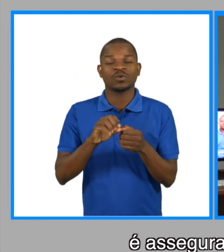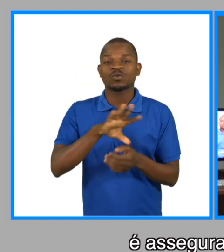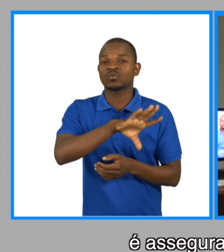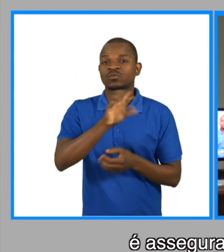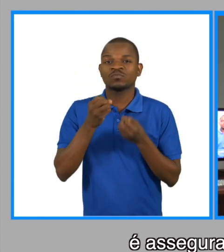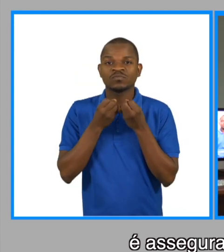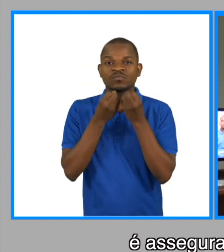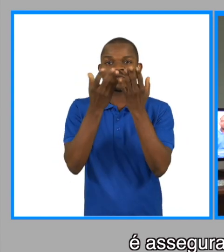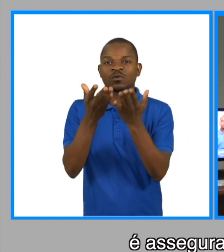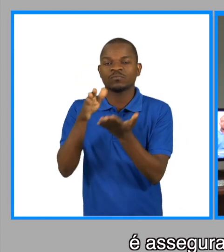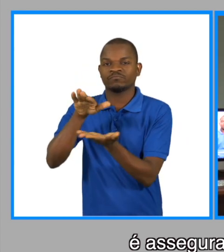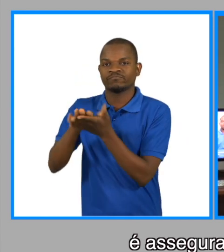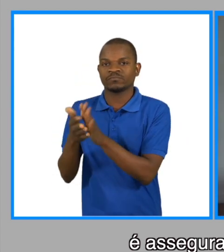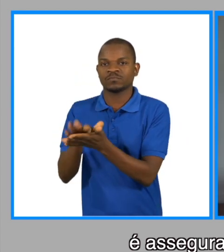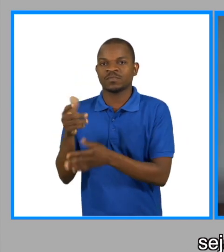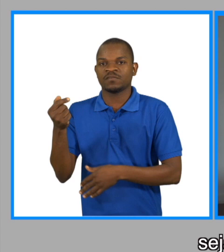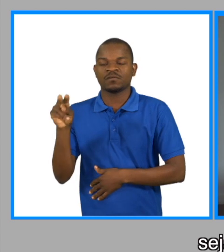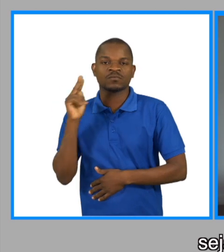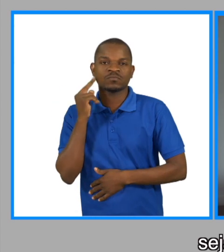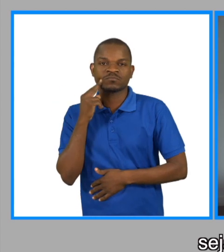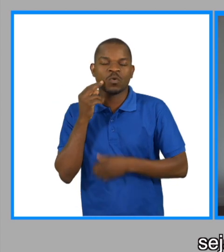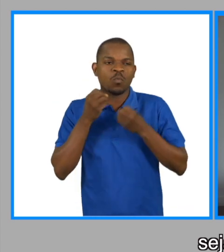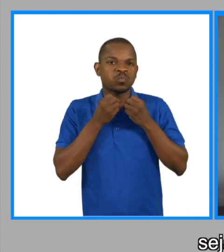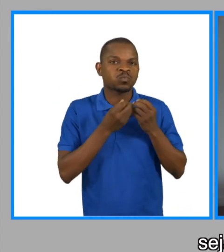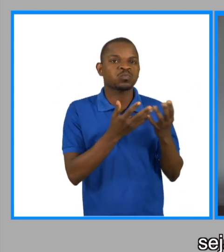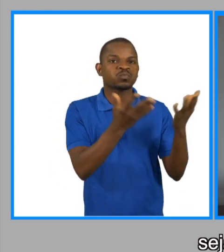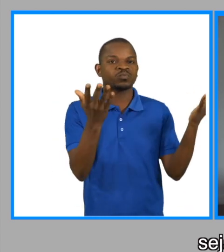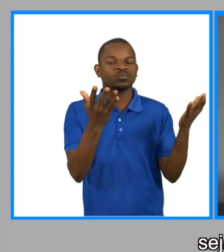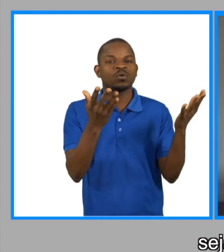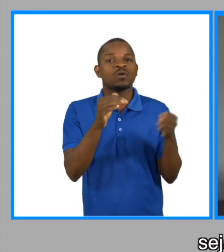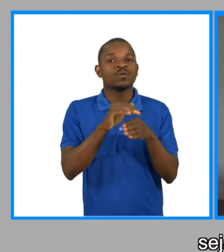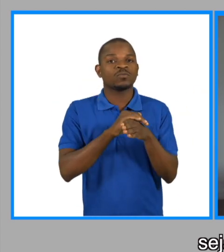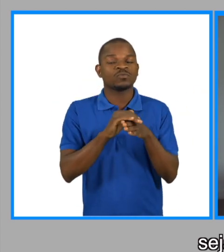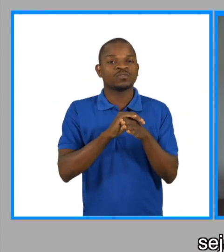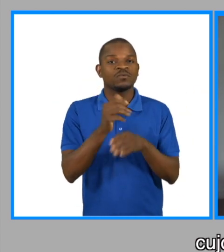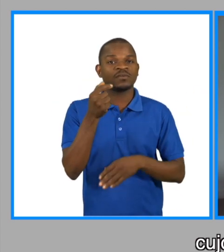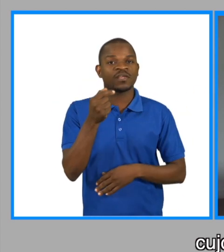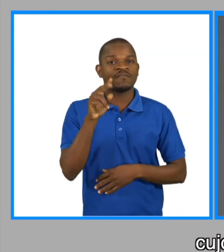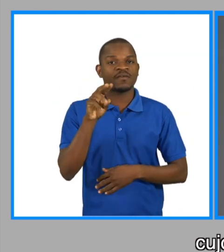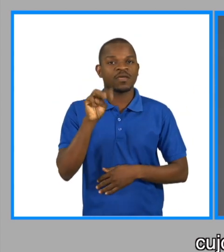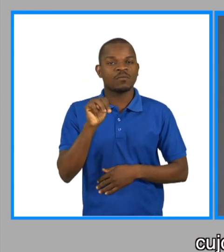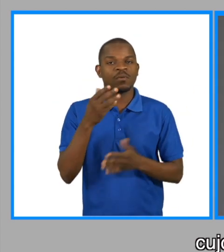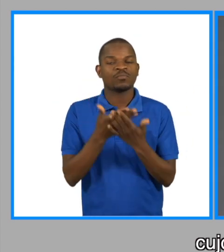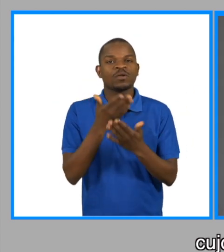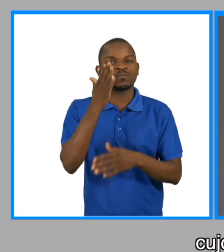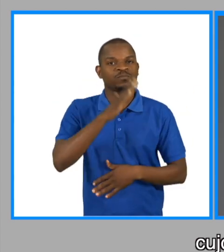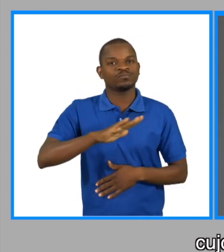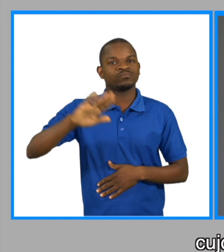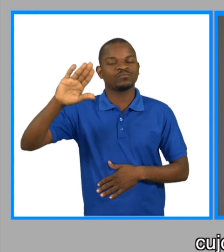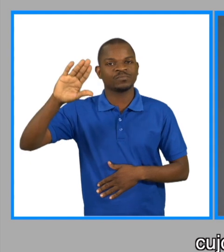produzida por esta televisão seja massificada através de um órgão de informação cujos canais de difusão se estendem